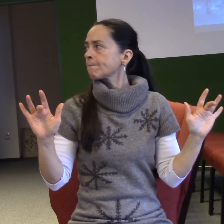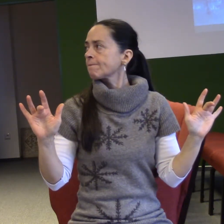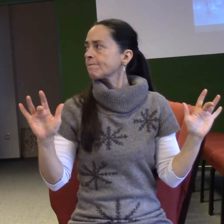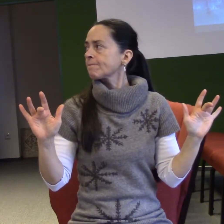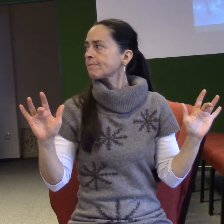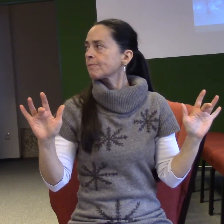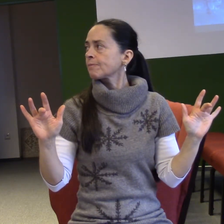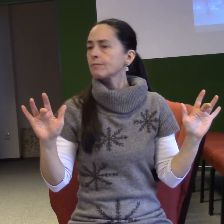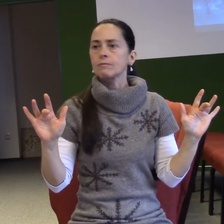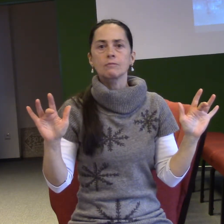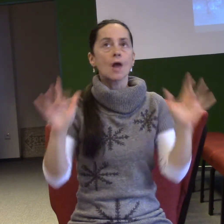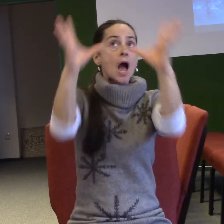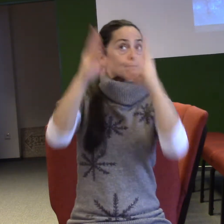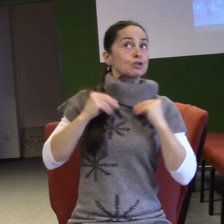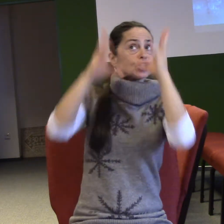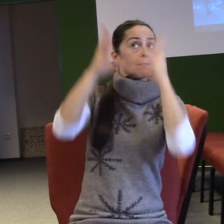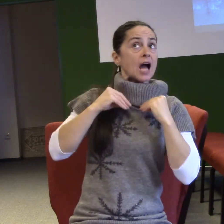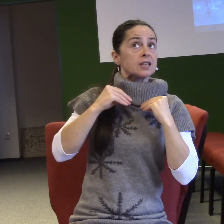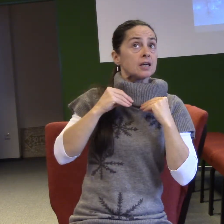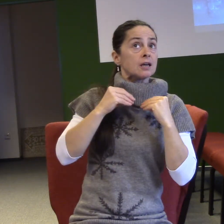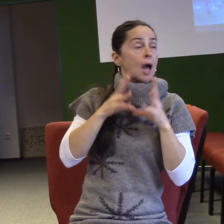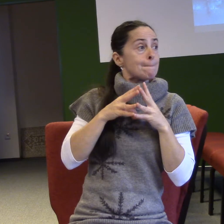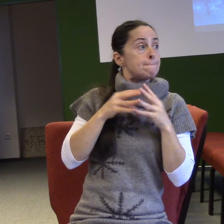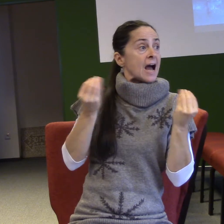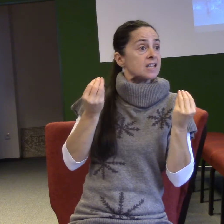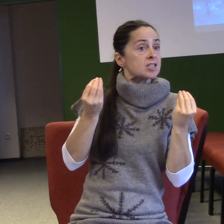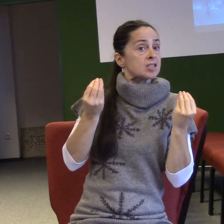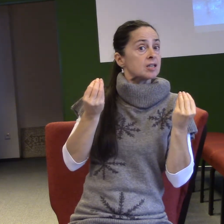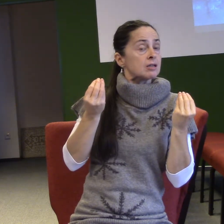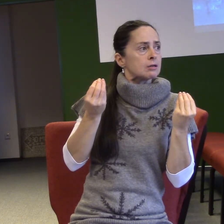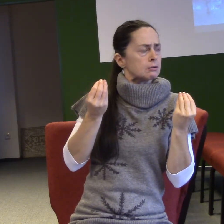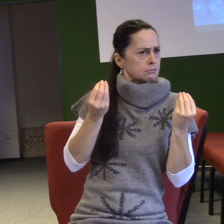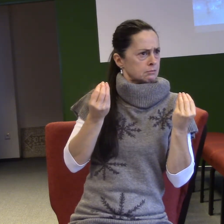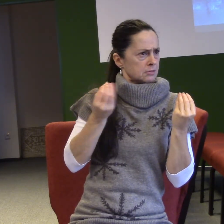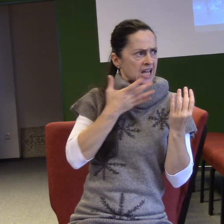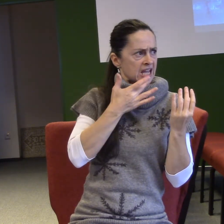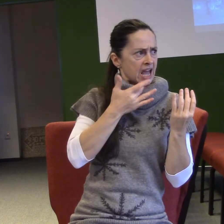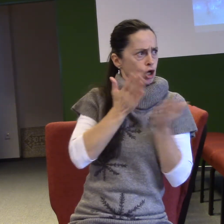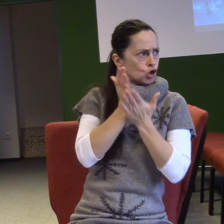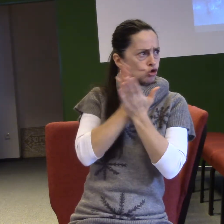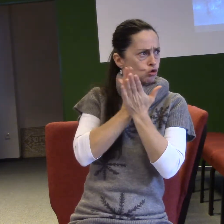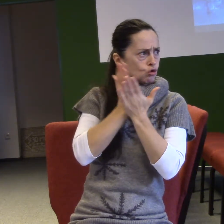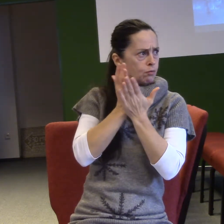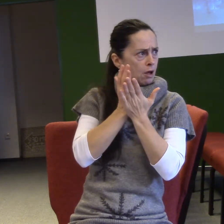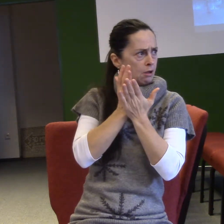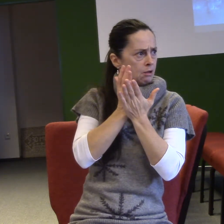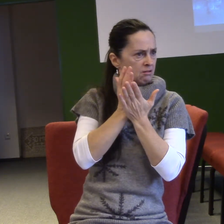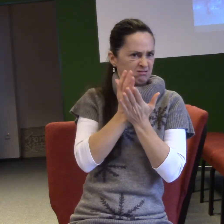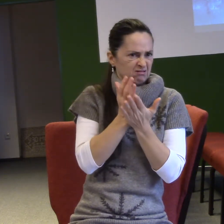přijímání z boží přítomnosti a bez své vlastní identity sloužit. Hruza, děs a utrpení. A rozhodně ne, žádná